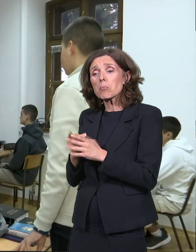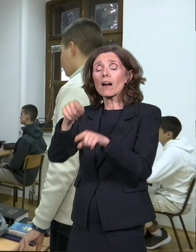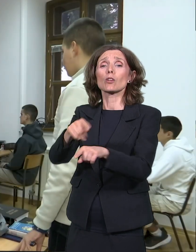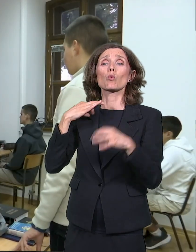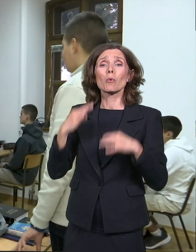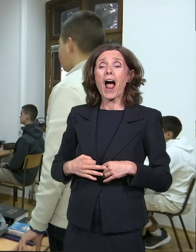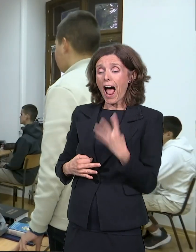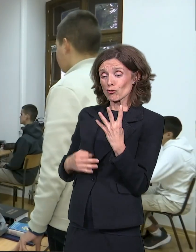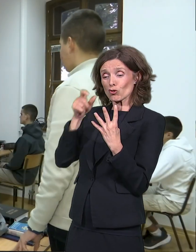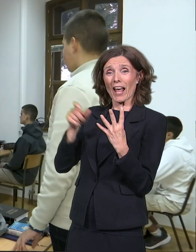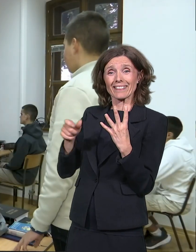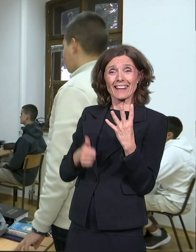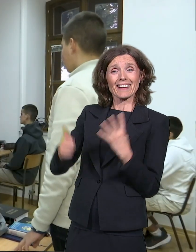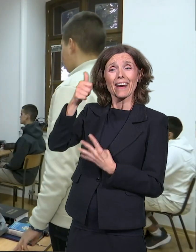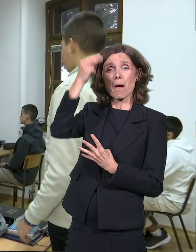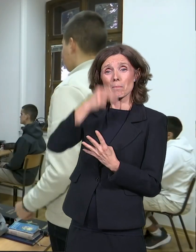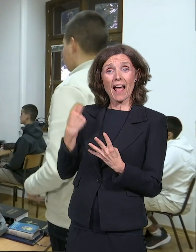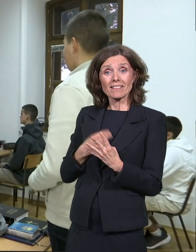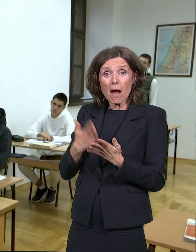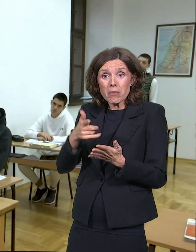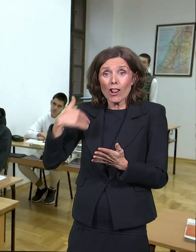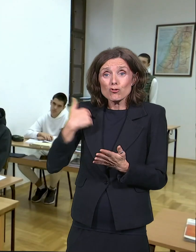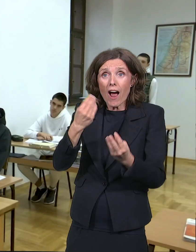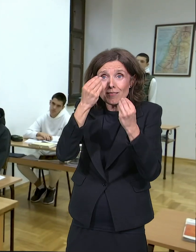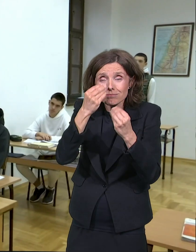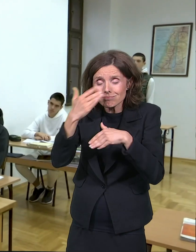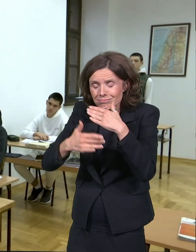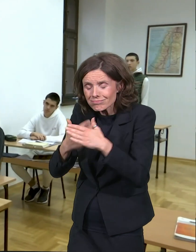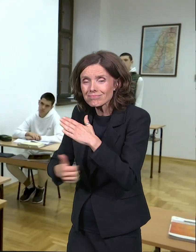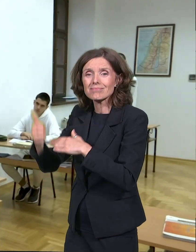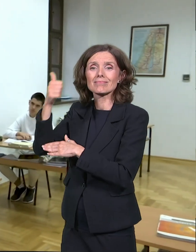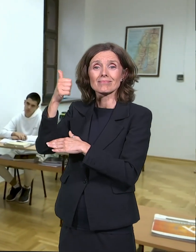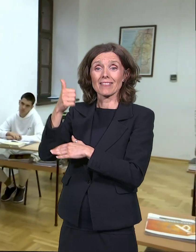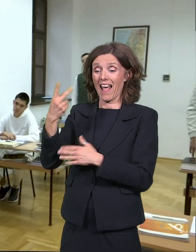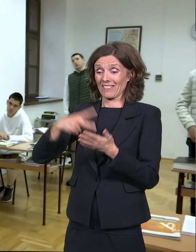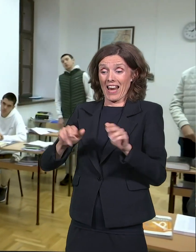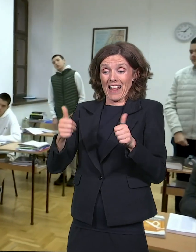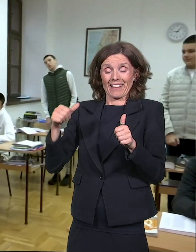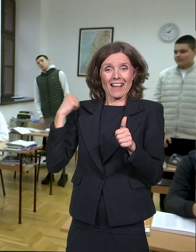I posle obnove 2011. ovde stasavaju nove generacije.